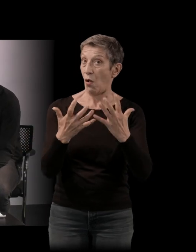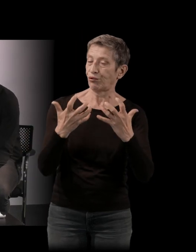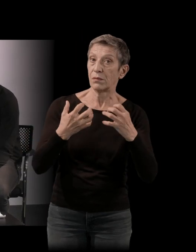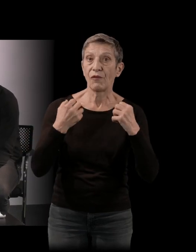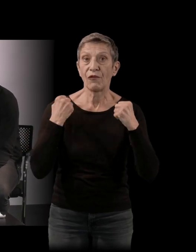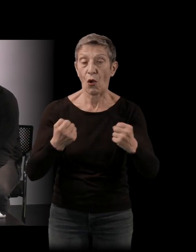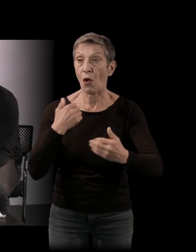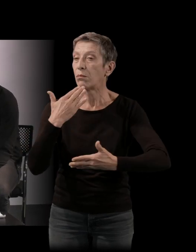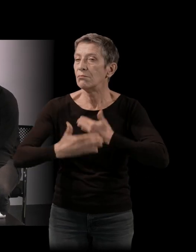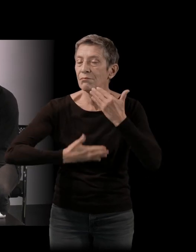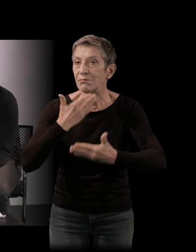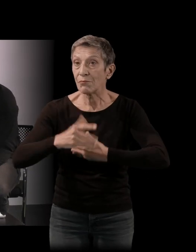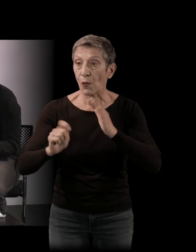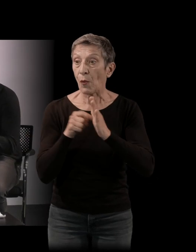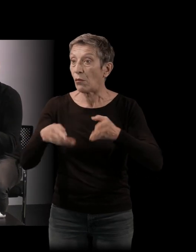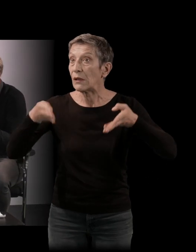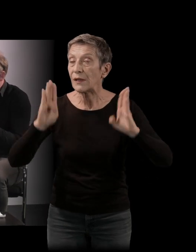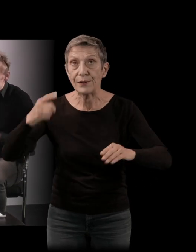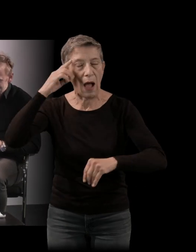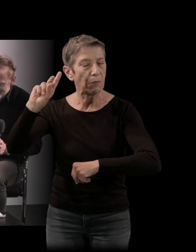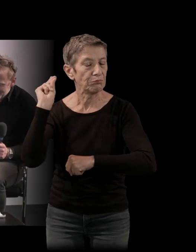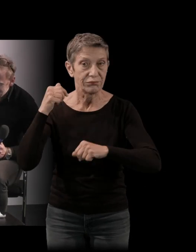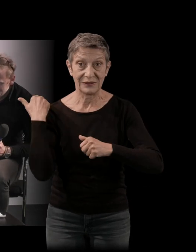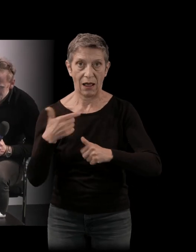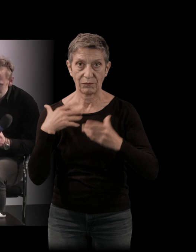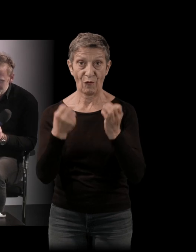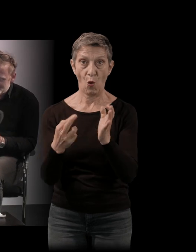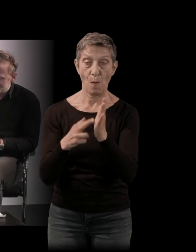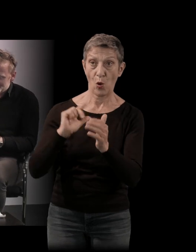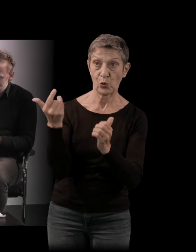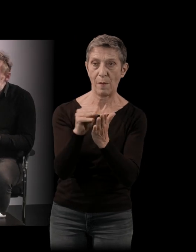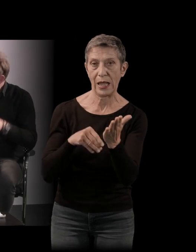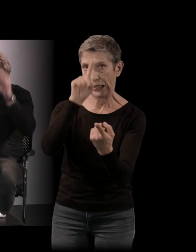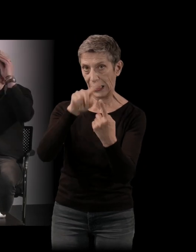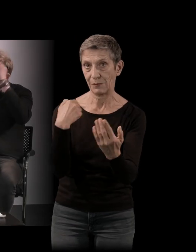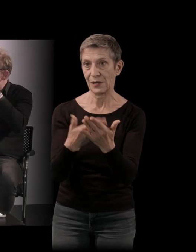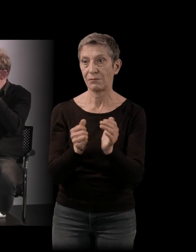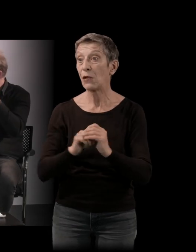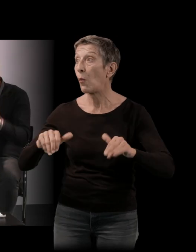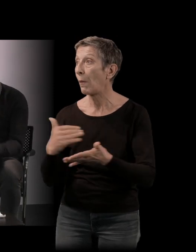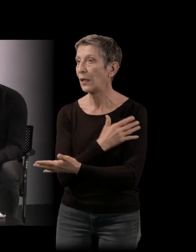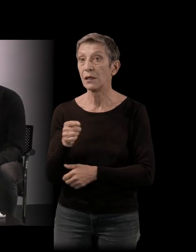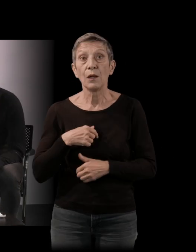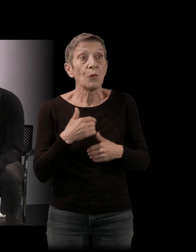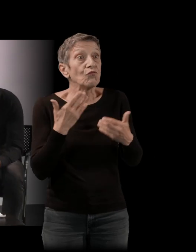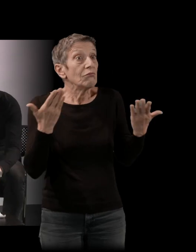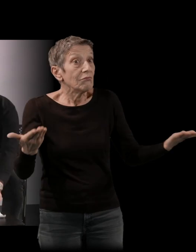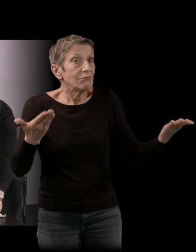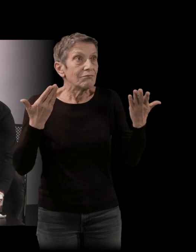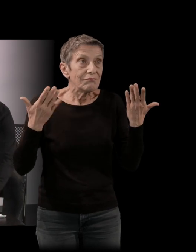le sujet de mon deuxième roman. Comment ça s'est passé ? En fait, ça s'est passé un peu en cascade. Et c'est drôle parce que j'écoutais à l